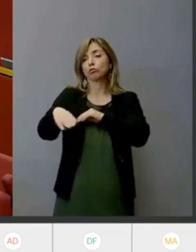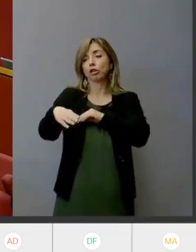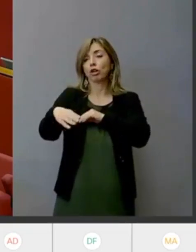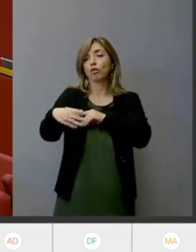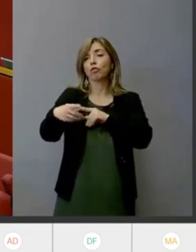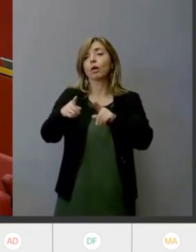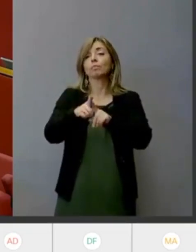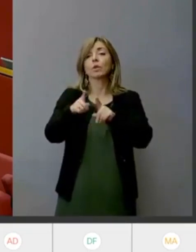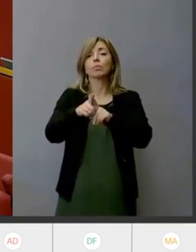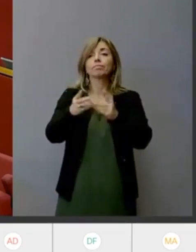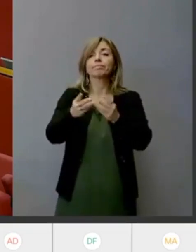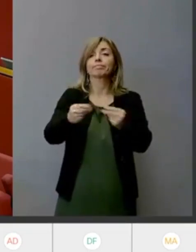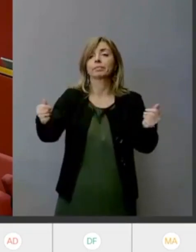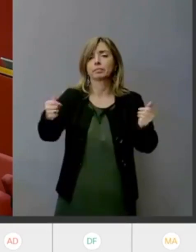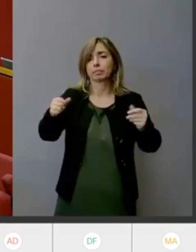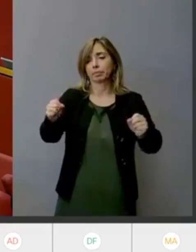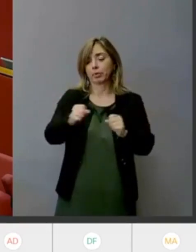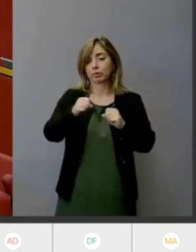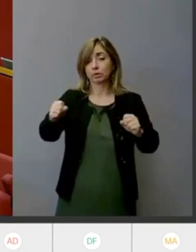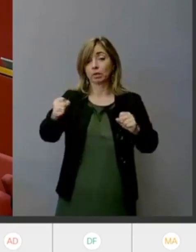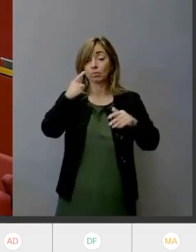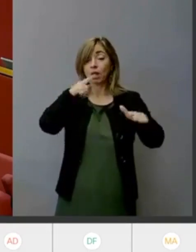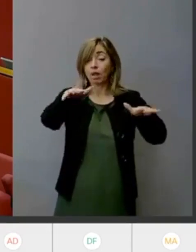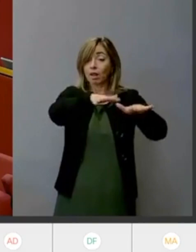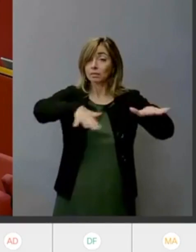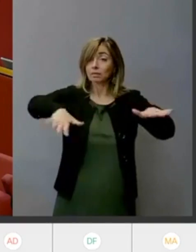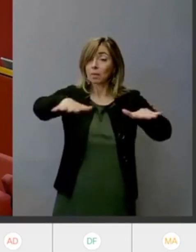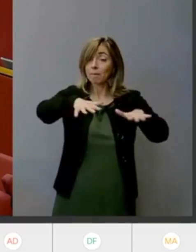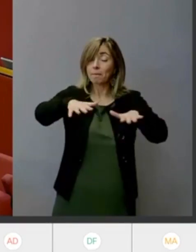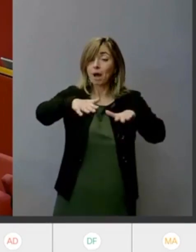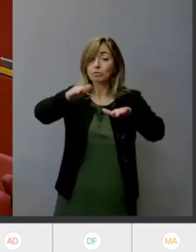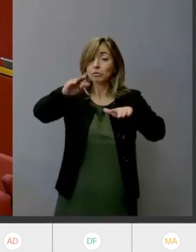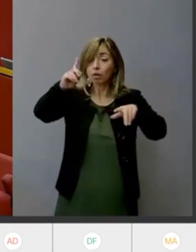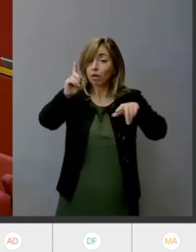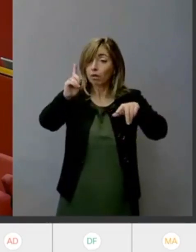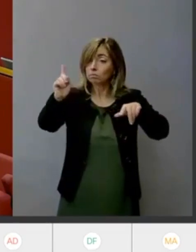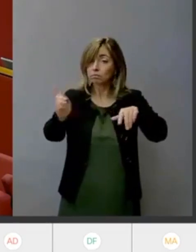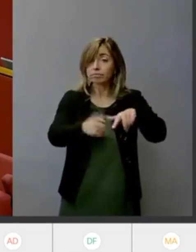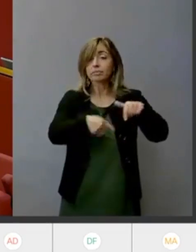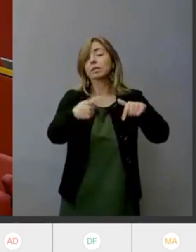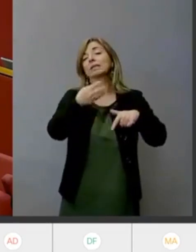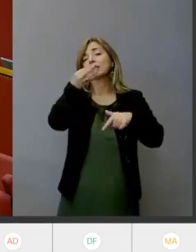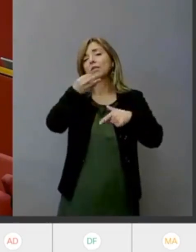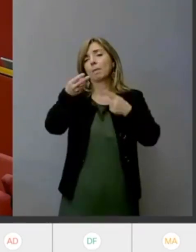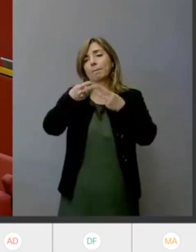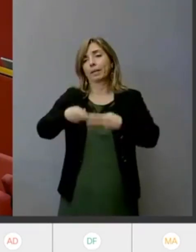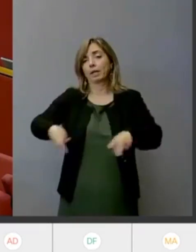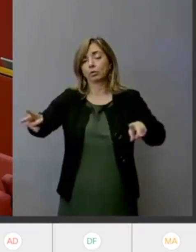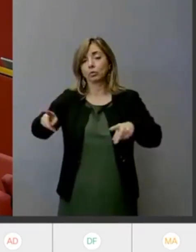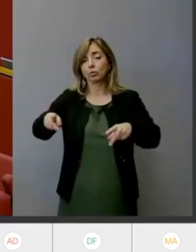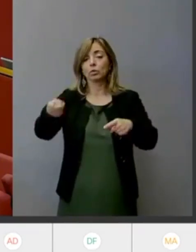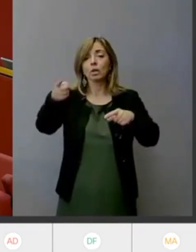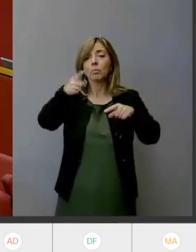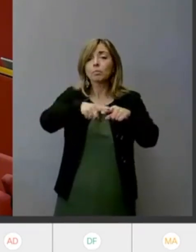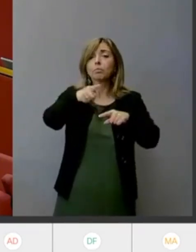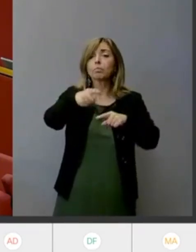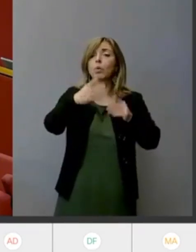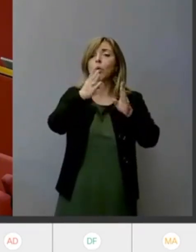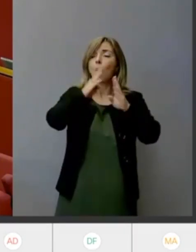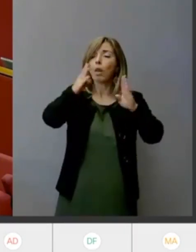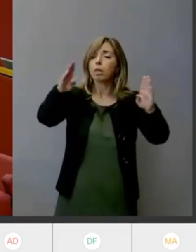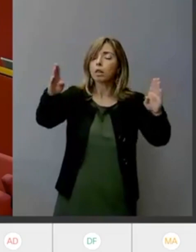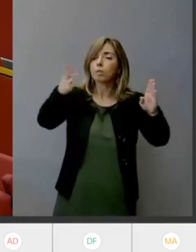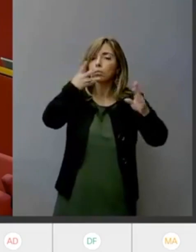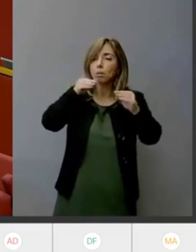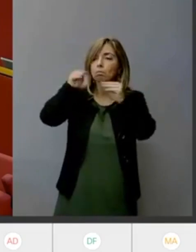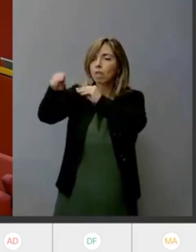spazio, se tolto, sarà perso. E non vogliamo che avvenga questo, non vogliamo nemmeno che vengano stipati i volumi, stipata la gente, stipate le